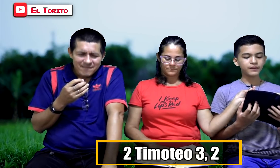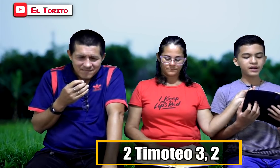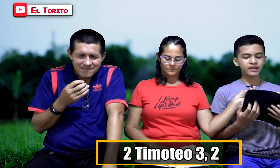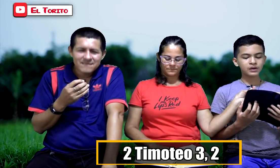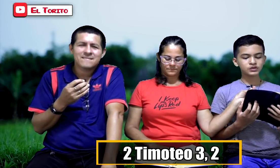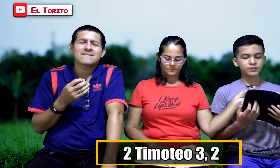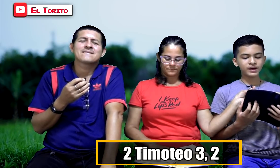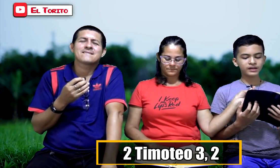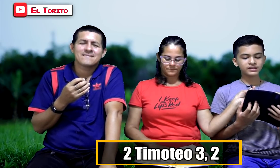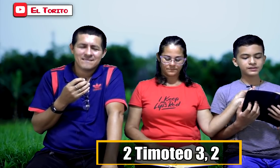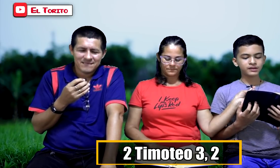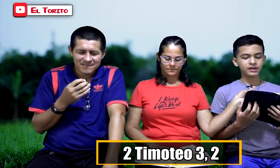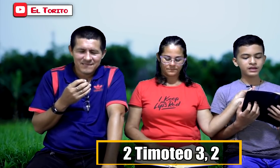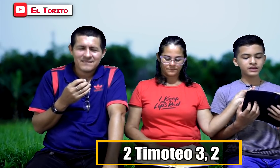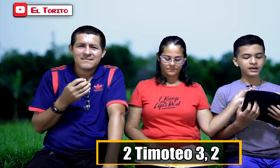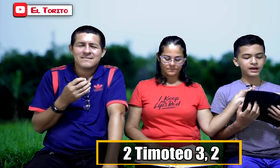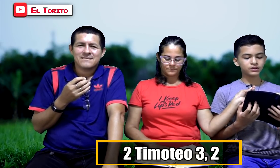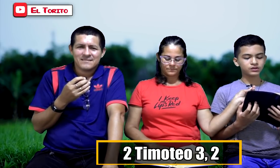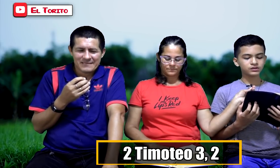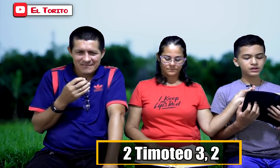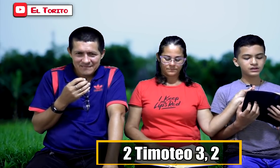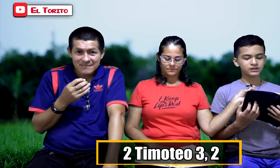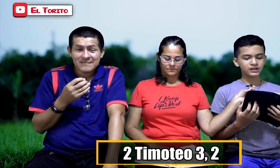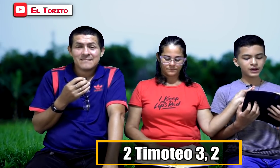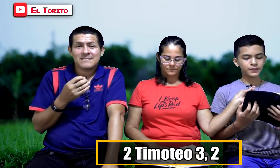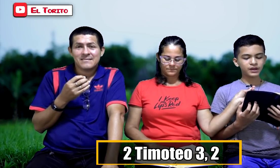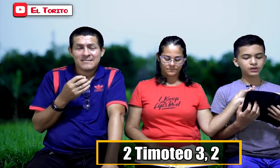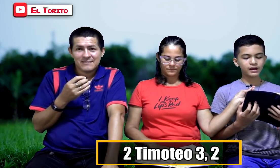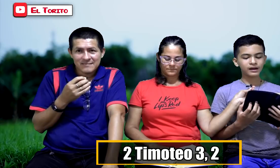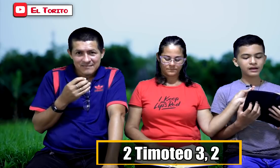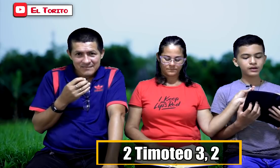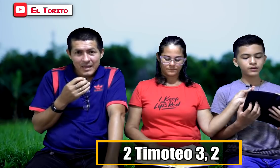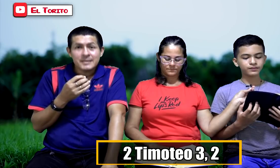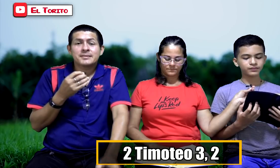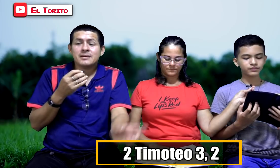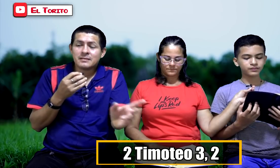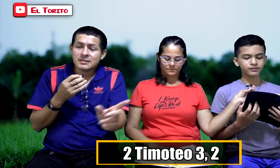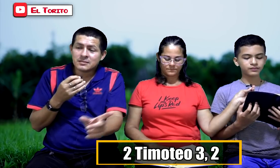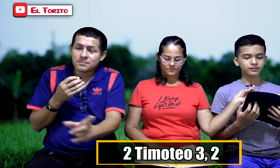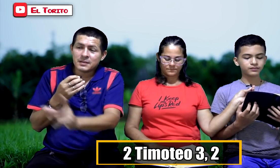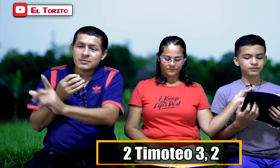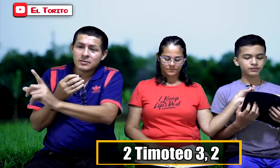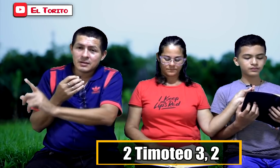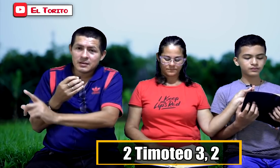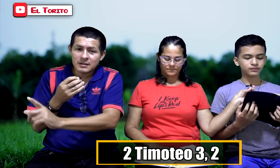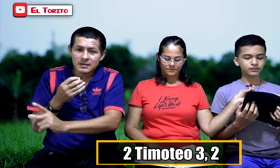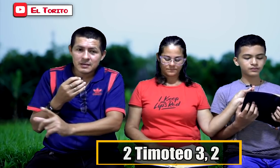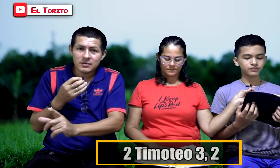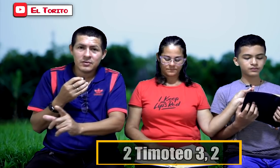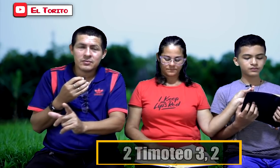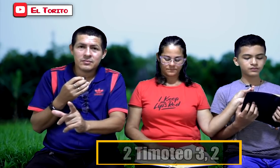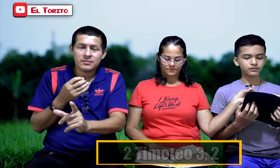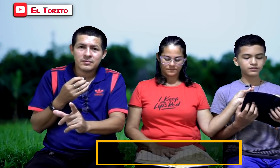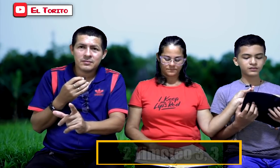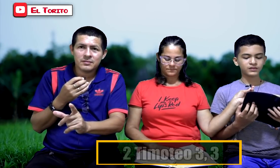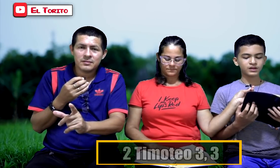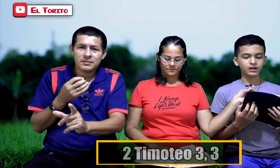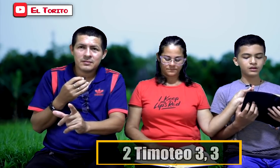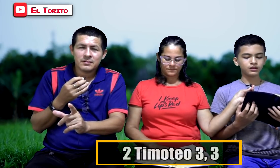rebeldes con sus padres, ingratos, sin respeto a la religión. Sin respeto a la religión. No